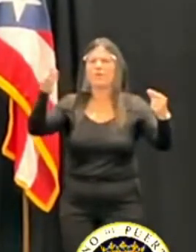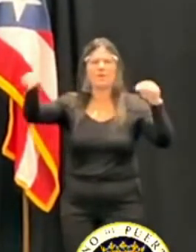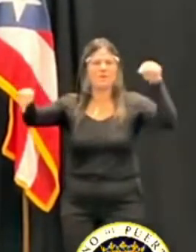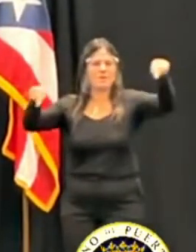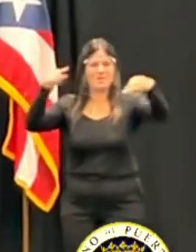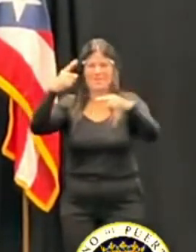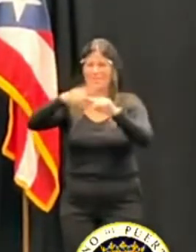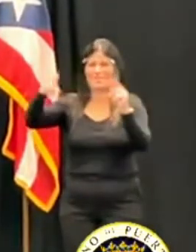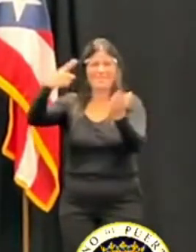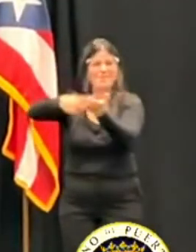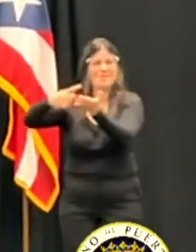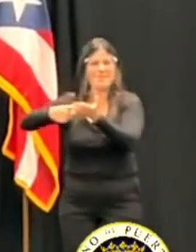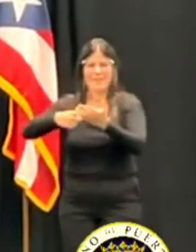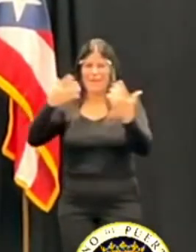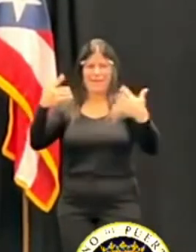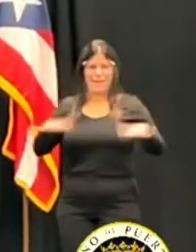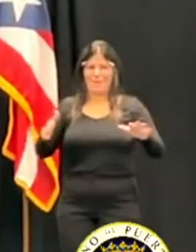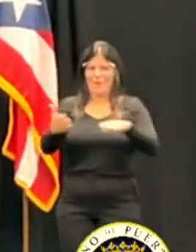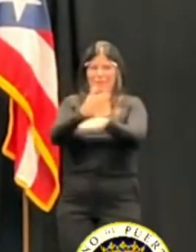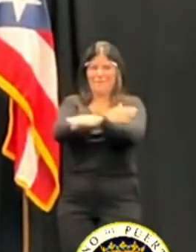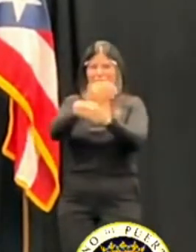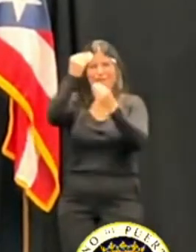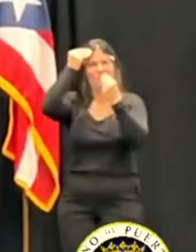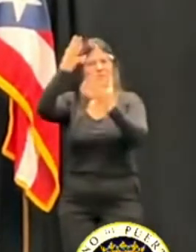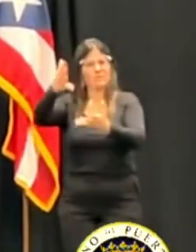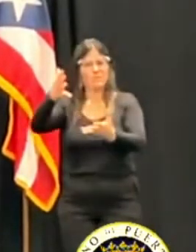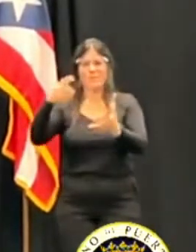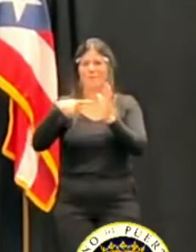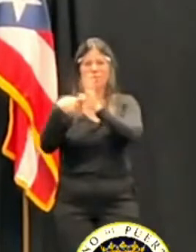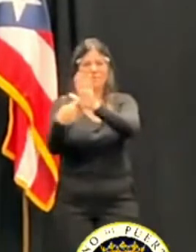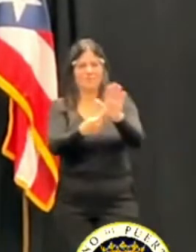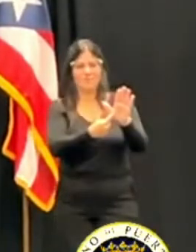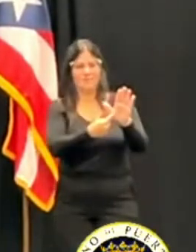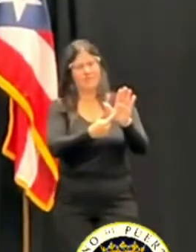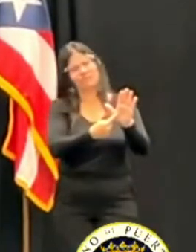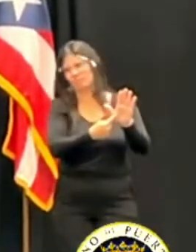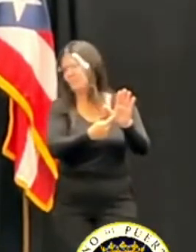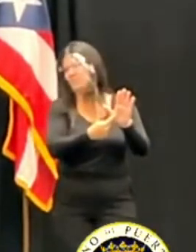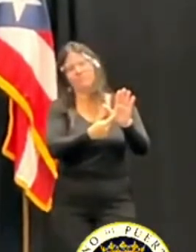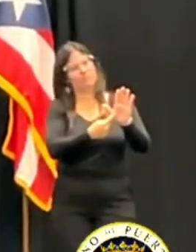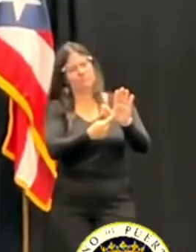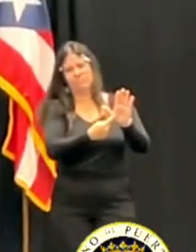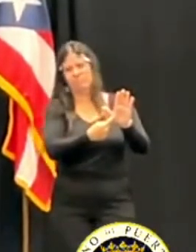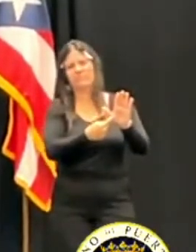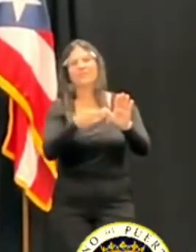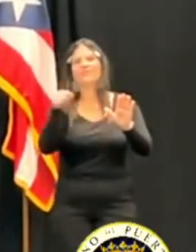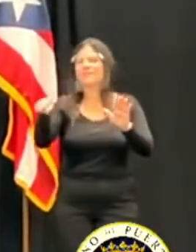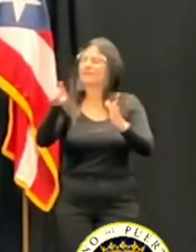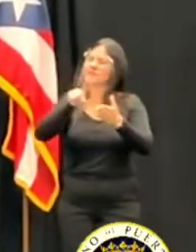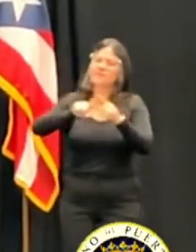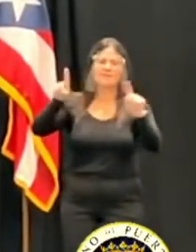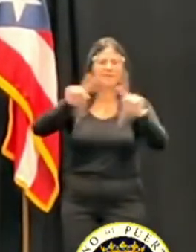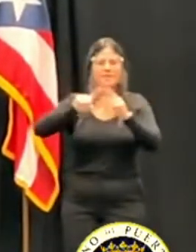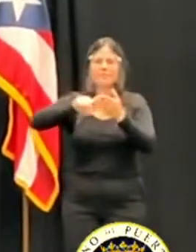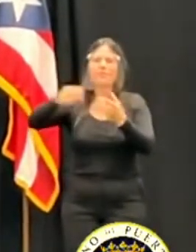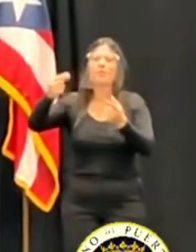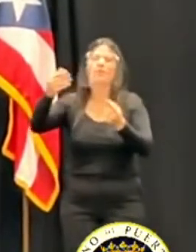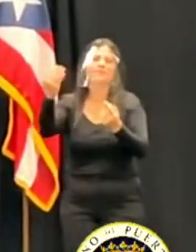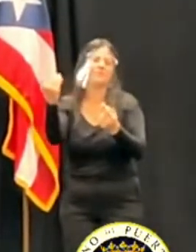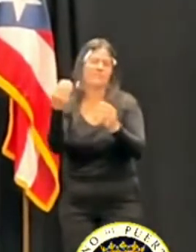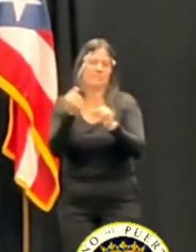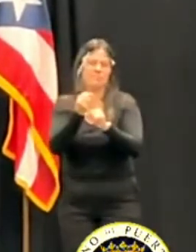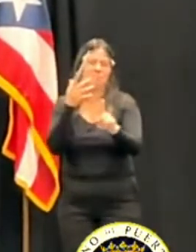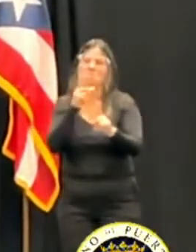antes de publicar el informe y se justificó y se verificó que esto fue así, así. Bueno, yo no estoy